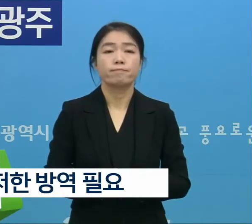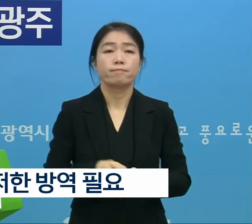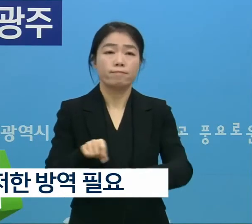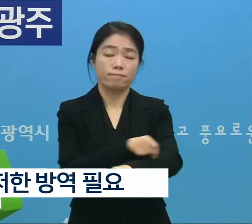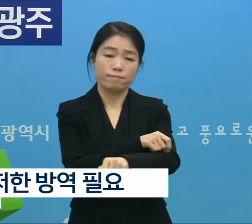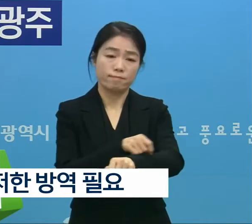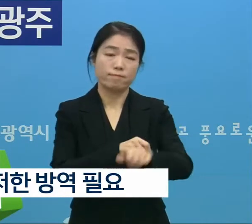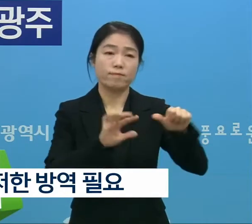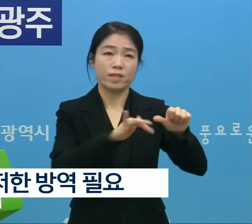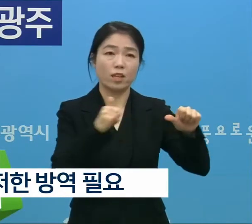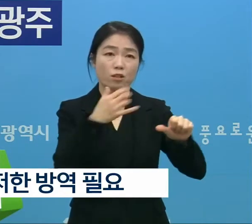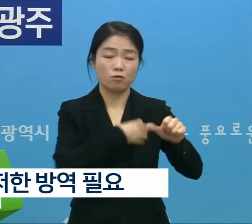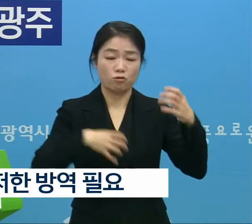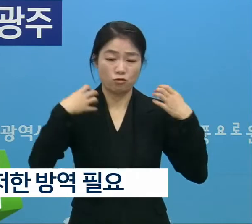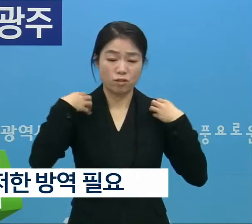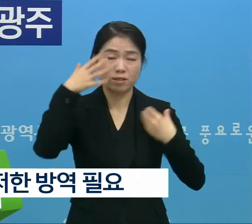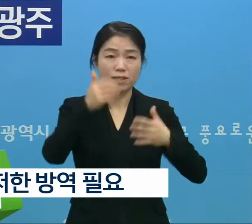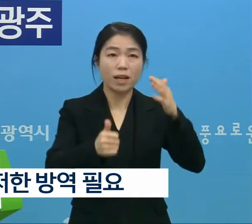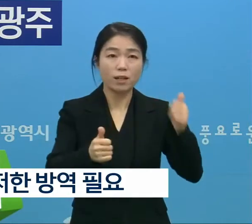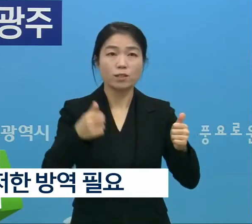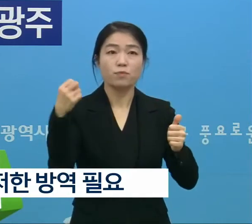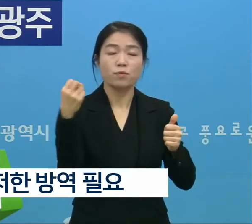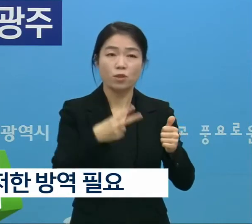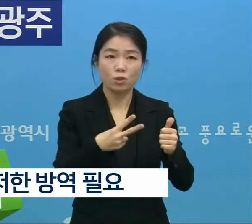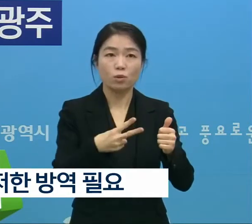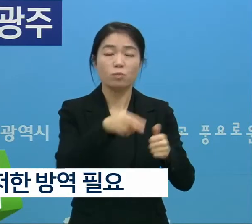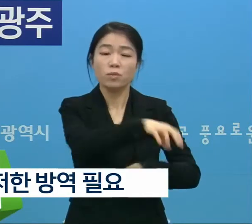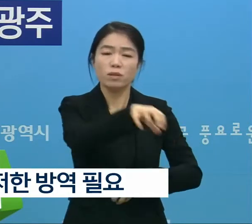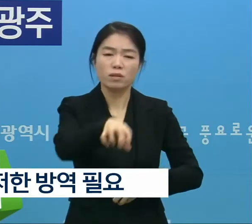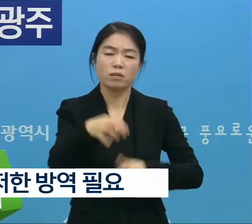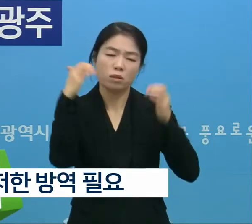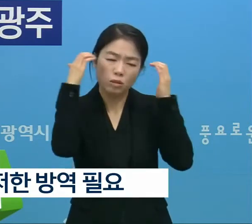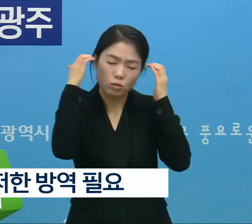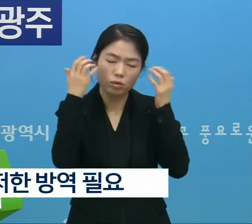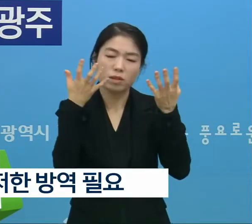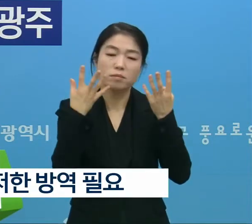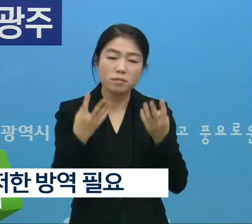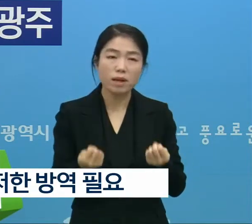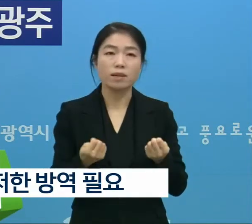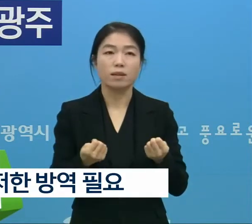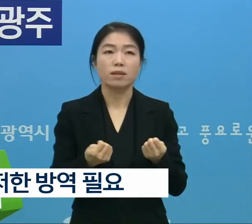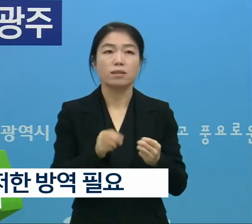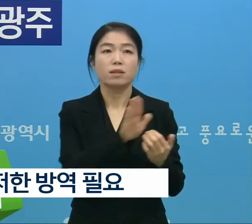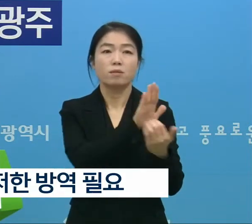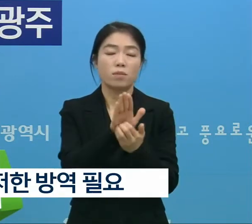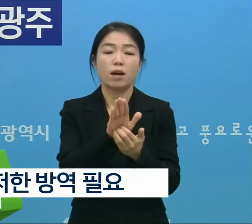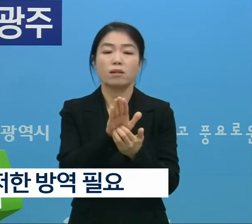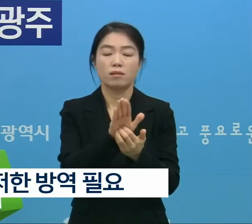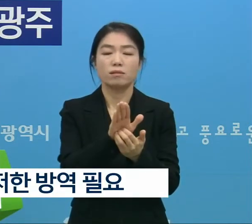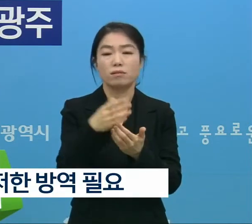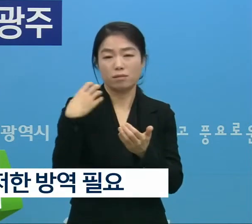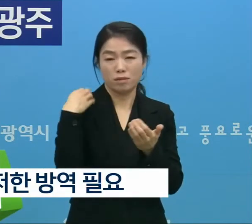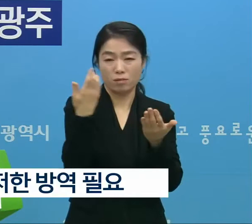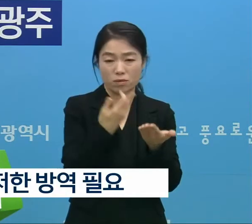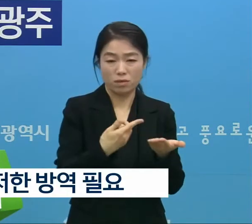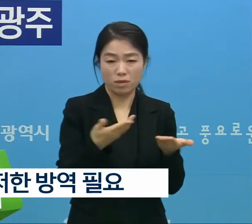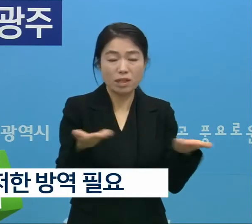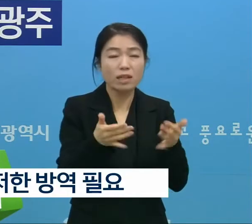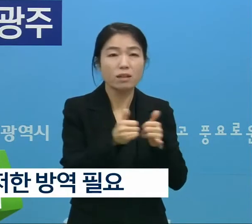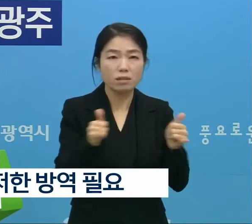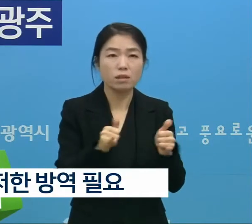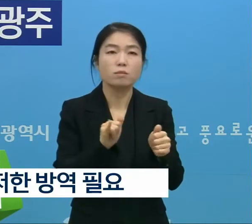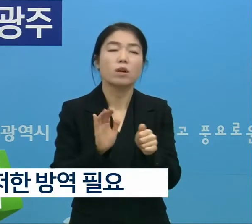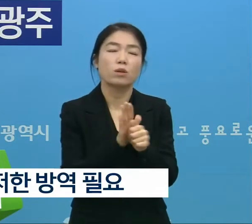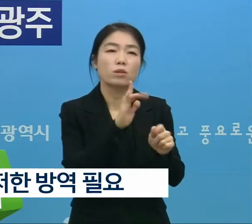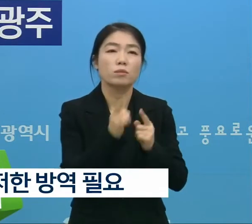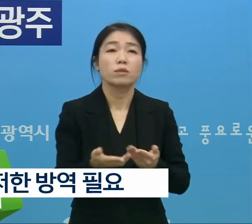특히 다섯 분의 구청장님을 비롯해 현장에서 고생하고 계시는 방역 종사자 여러분께 격려의